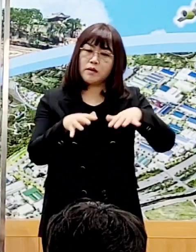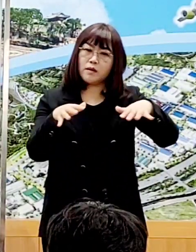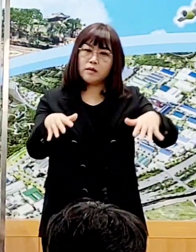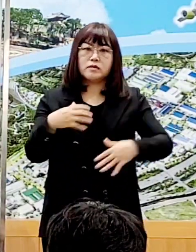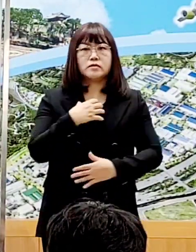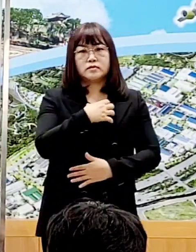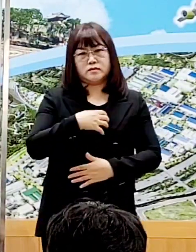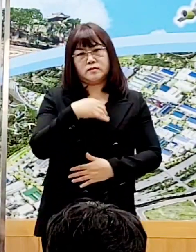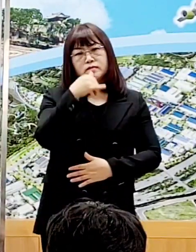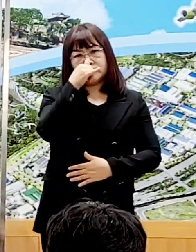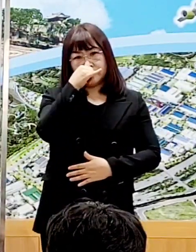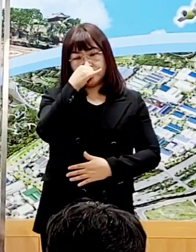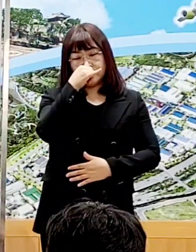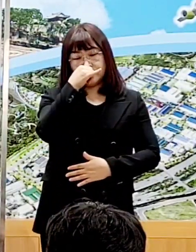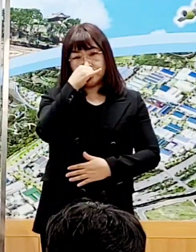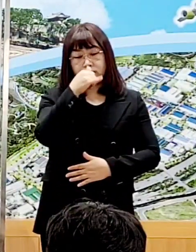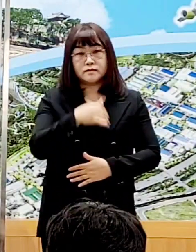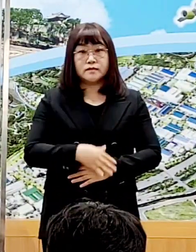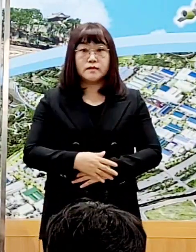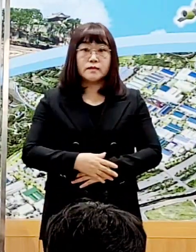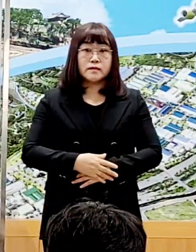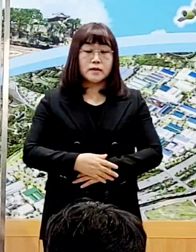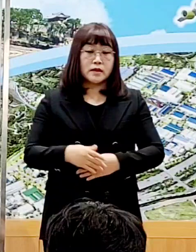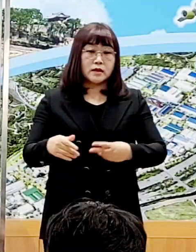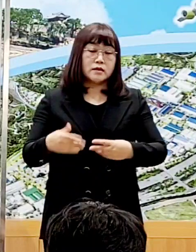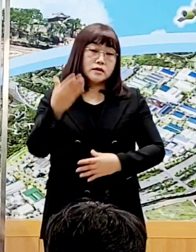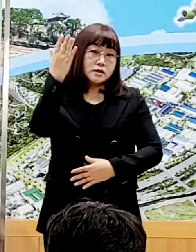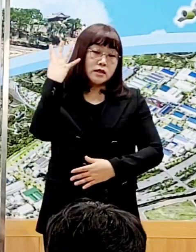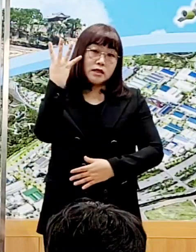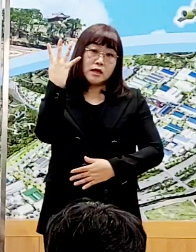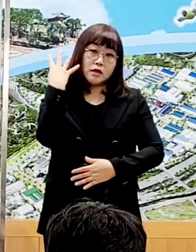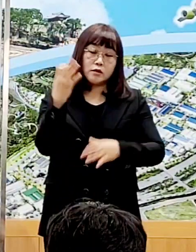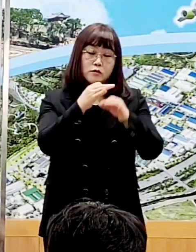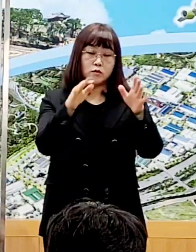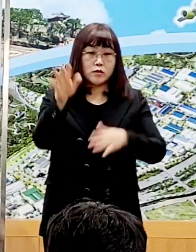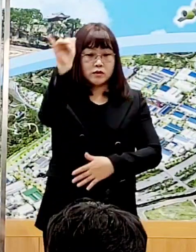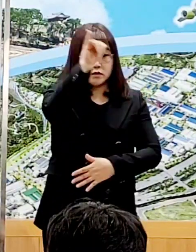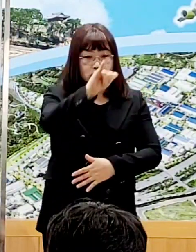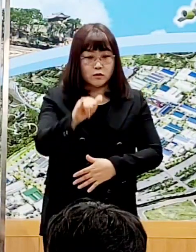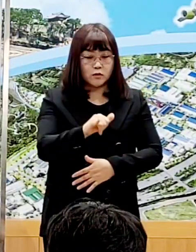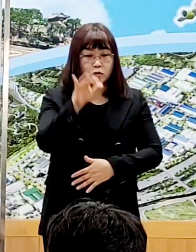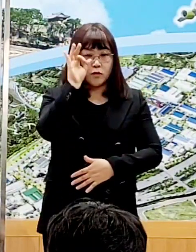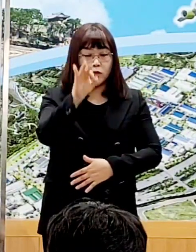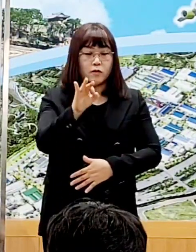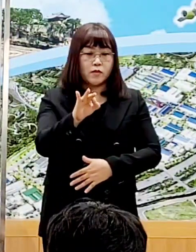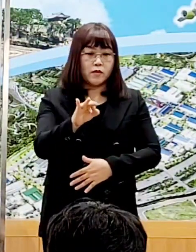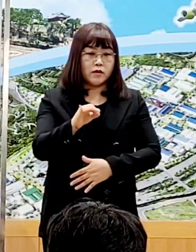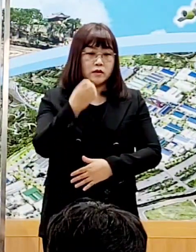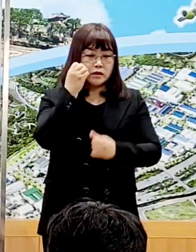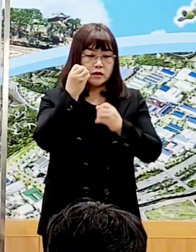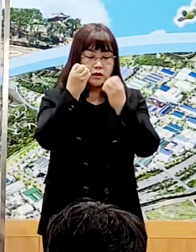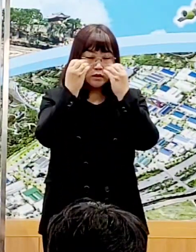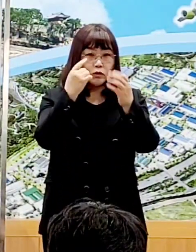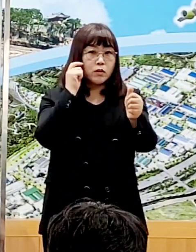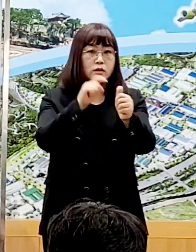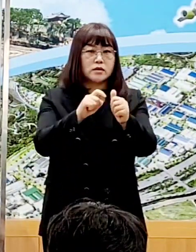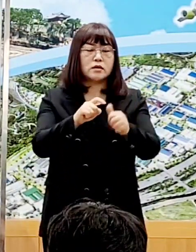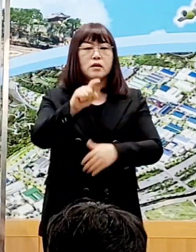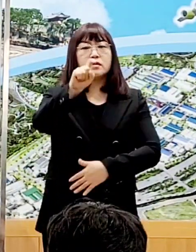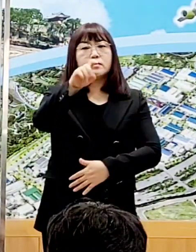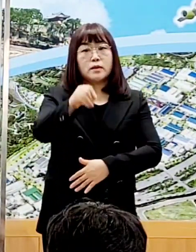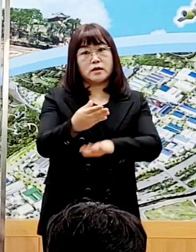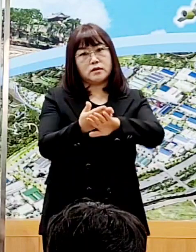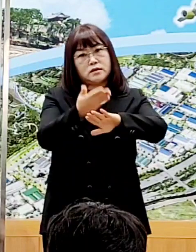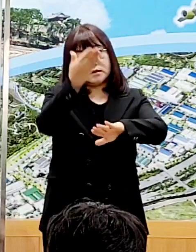우려되고 있습니다. 지난 나흘간 전국적으로 신규 확진자가 연일 10만 명 내외 규모로